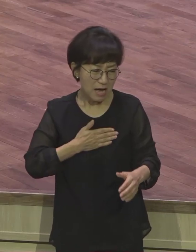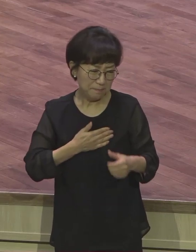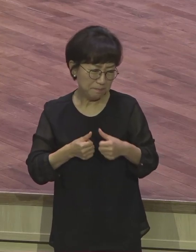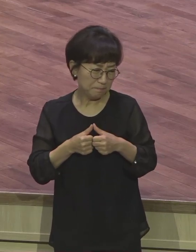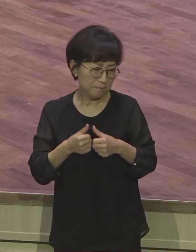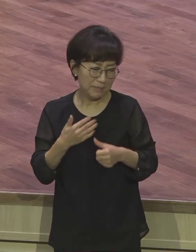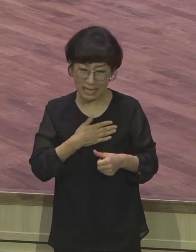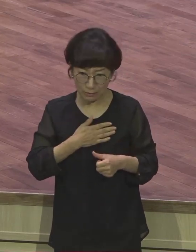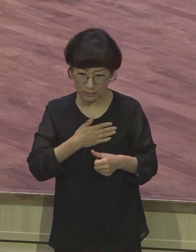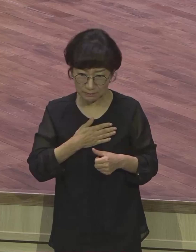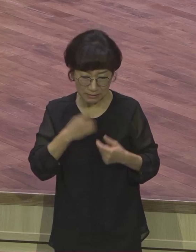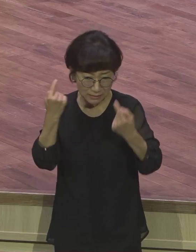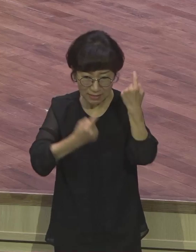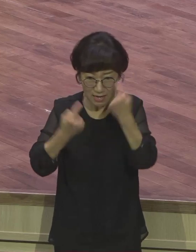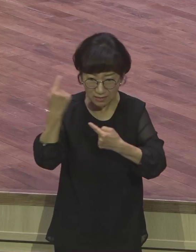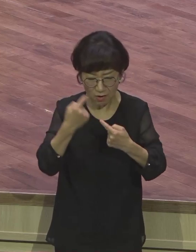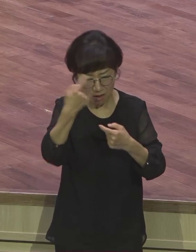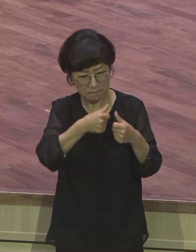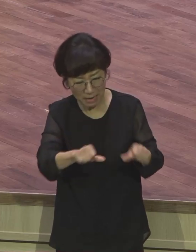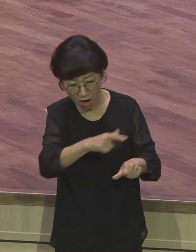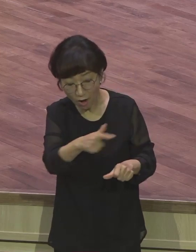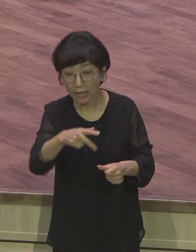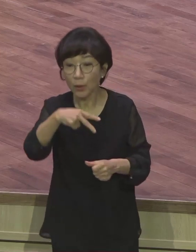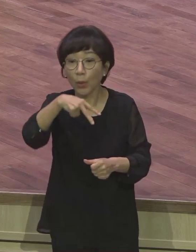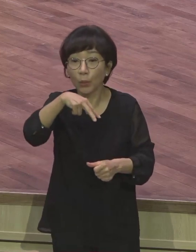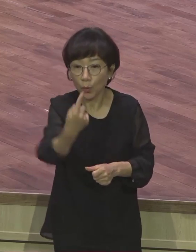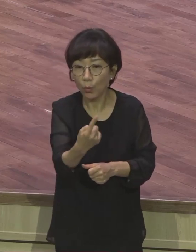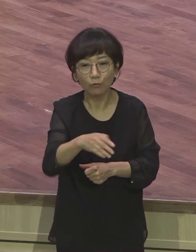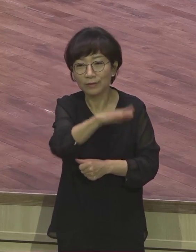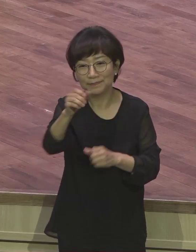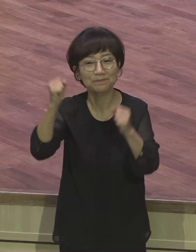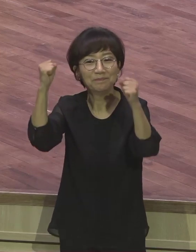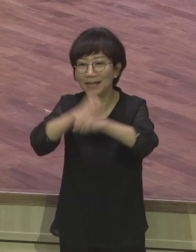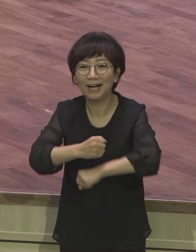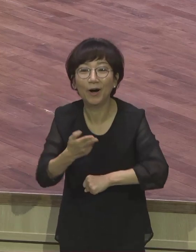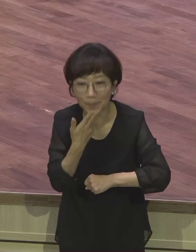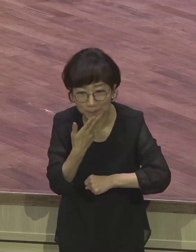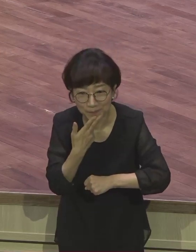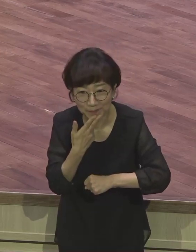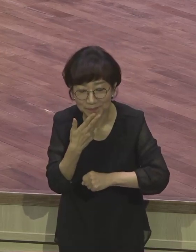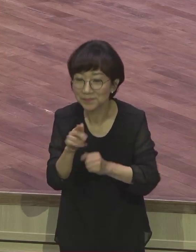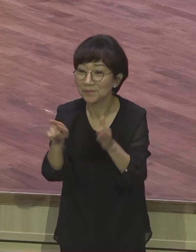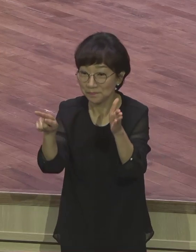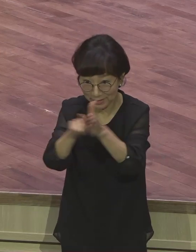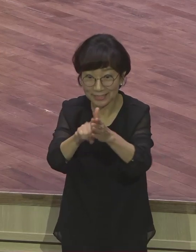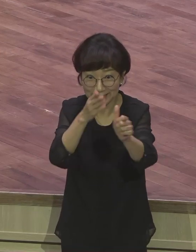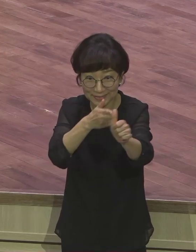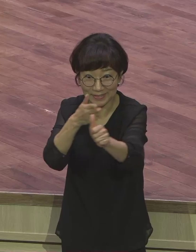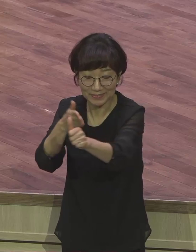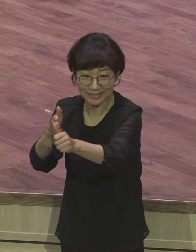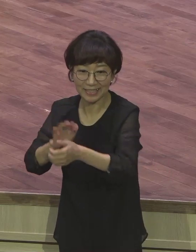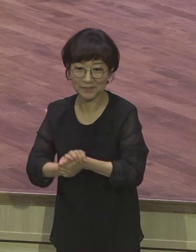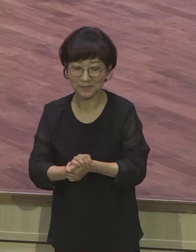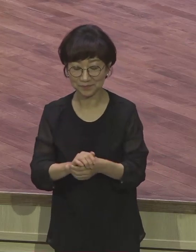절대로 여러분은 망하지 않음을 보장됐음을 믿으시기 바랍니다. 갓난아이가 태어날 때